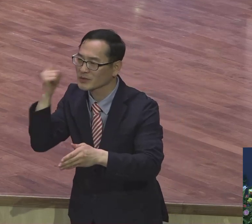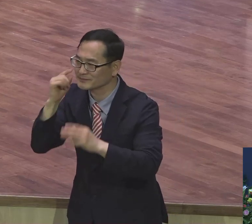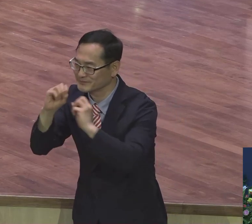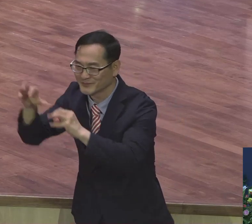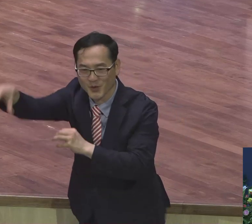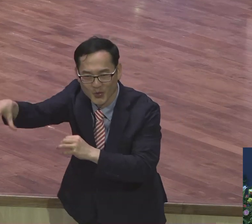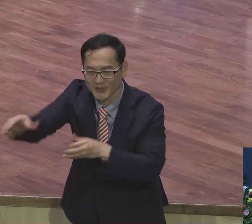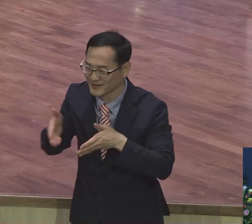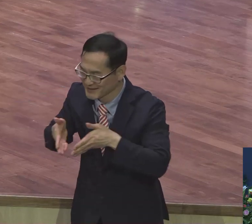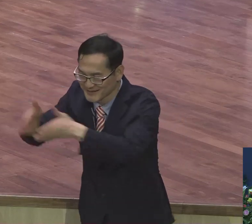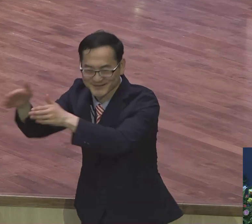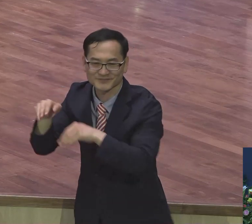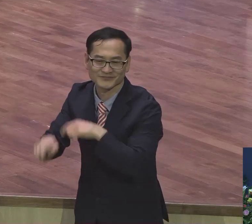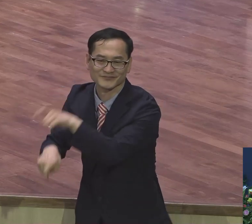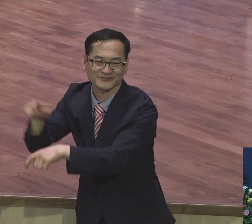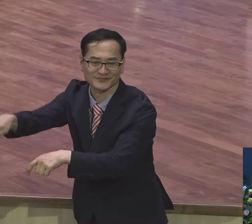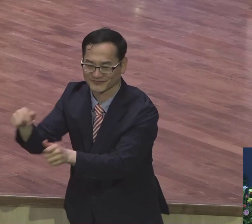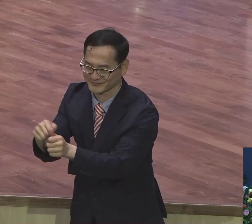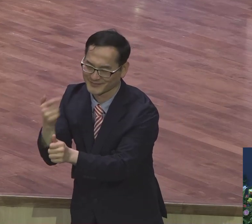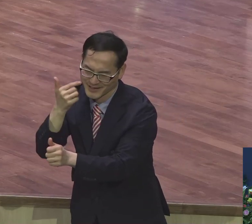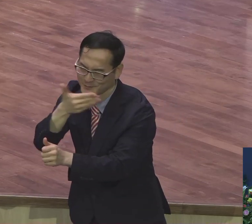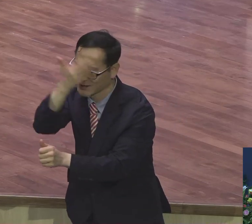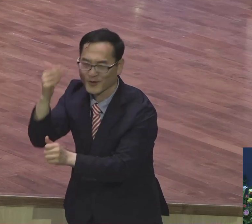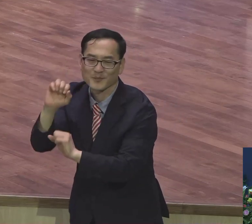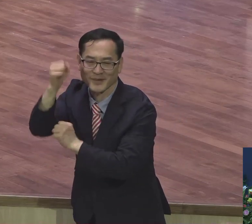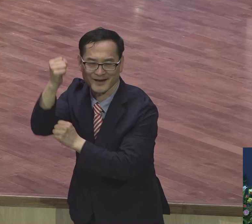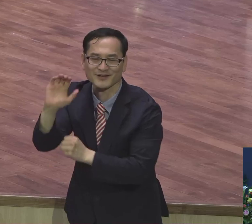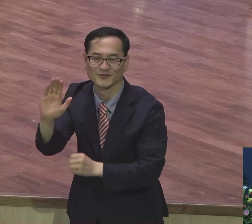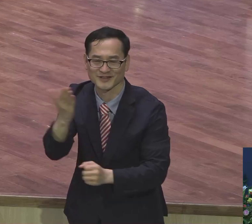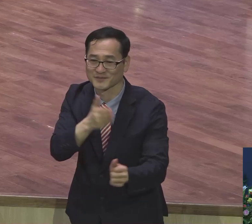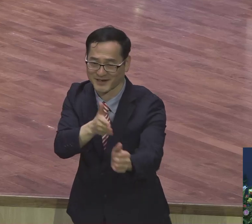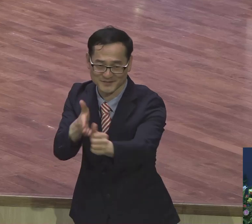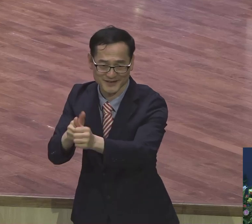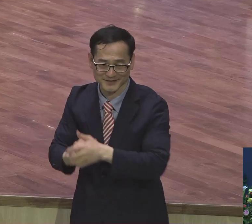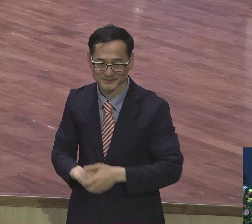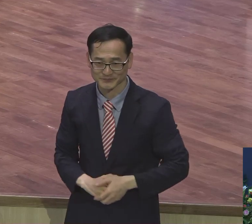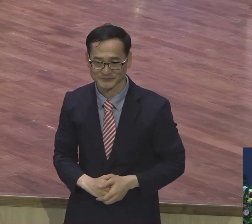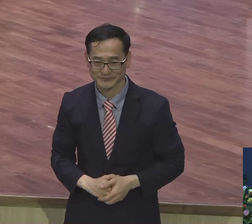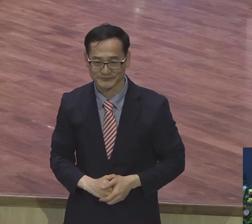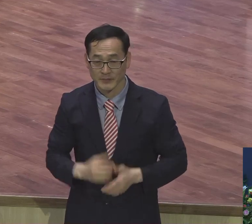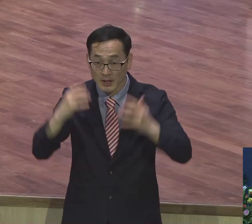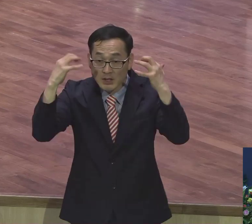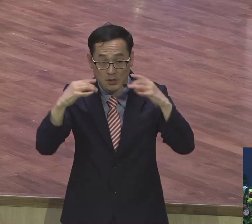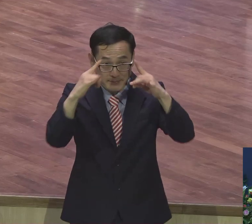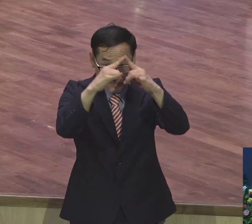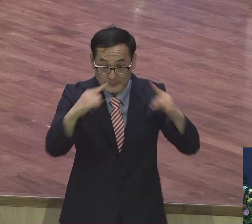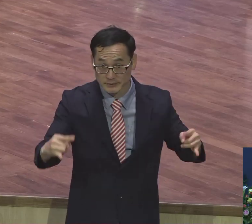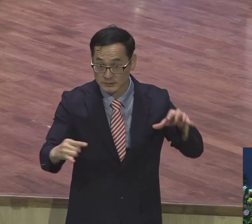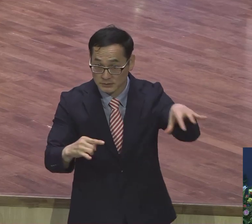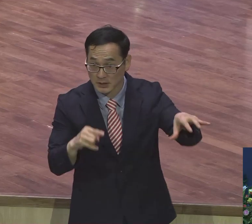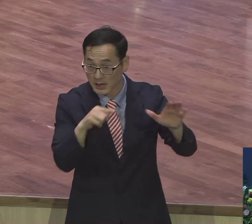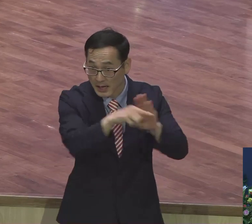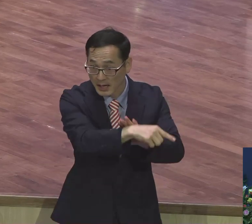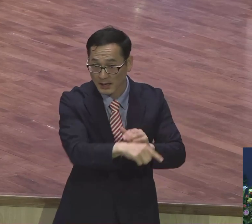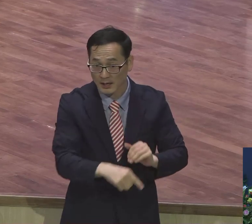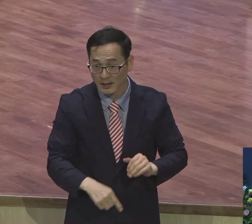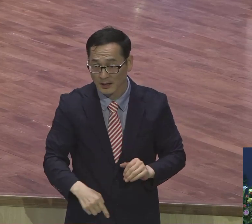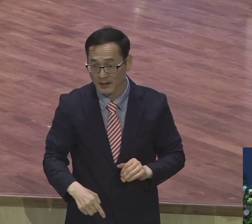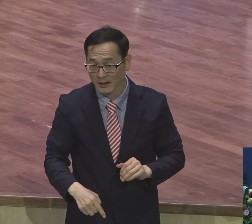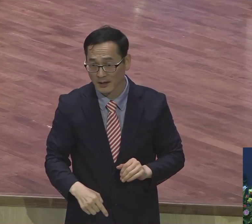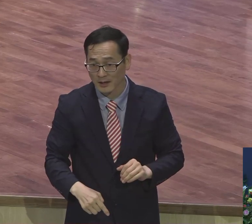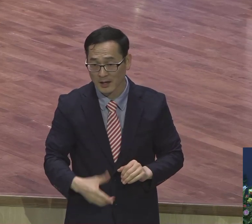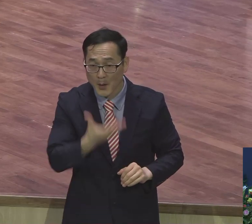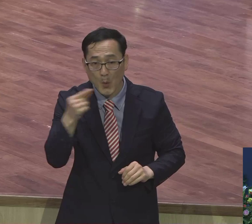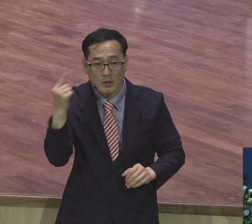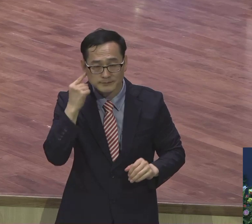간다. 더운 날씨에만 이렇게 미쳤어 미쳤어. 미쳤습니까. 따분한 날씨 온다. 전